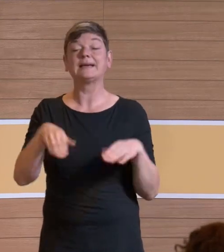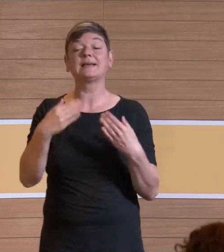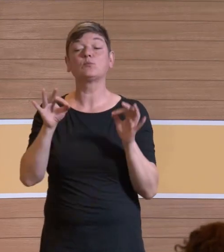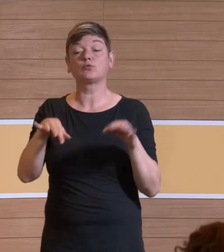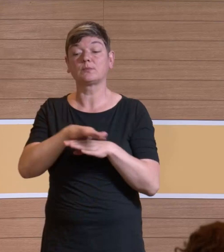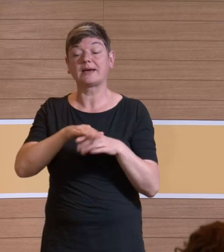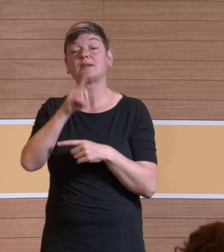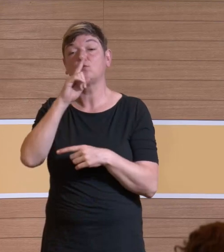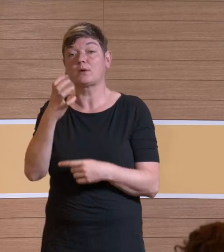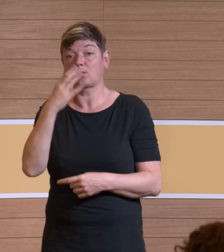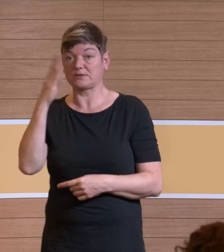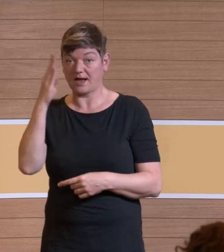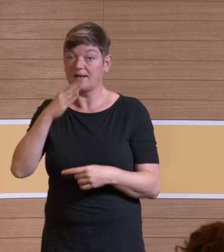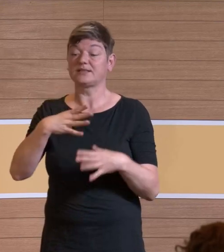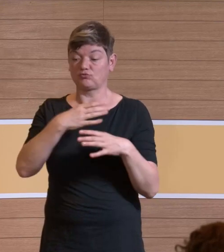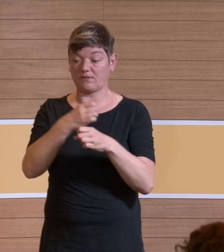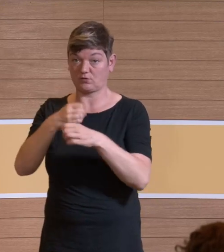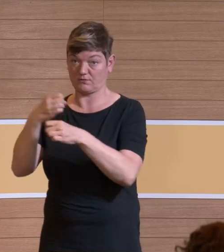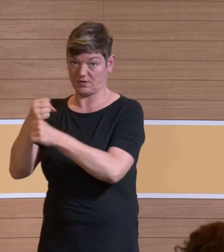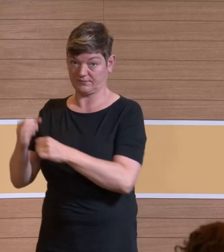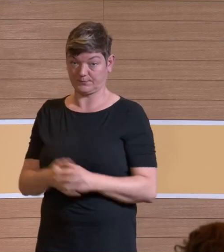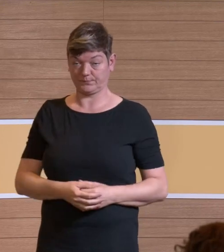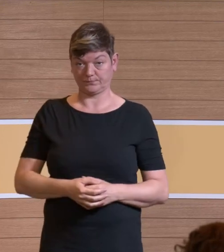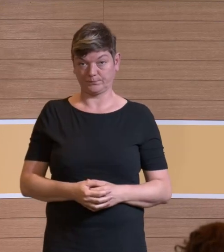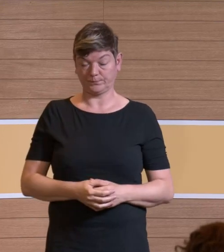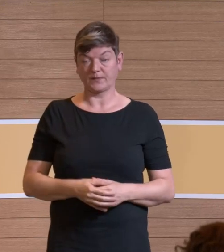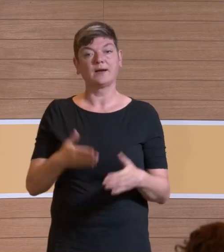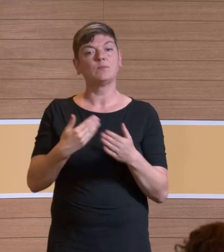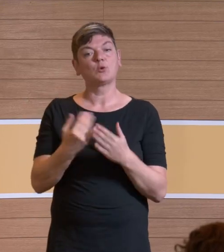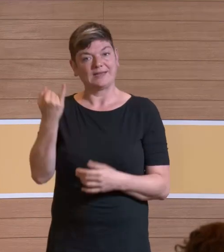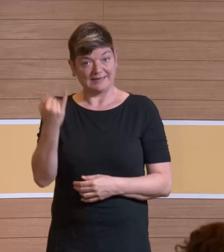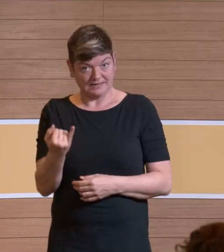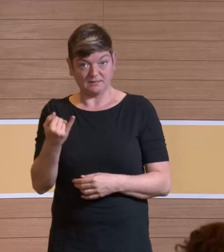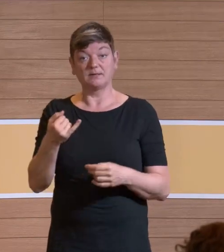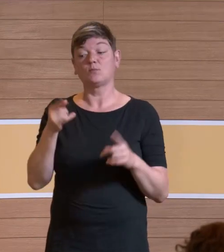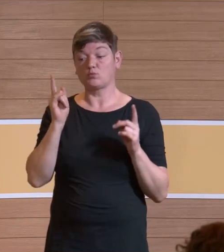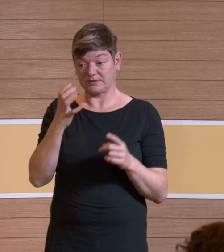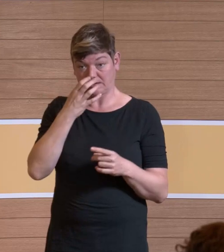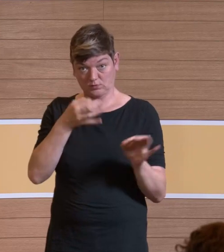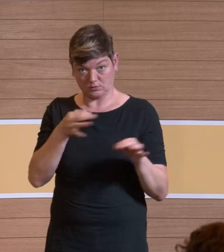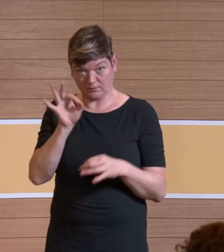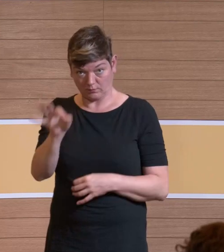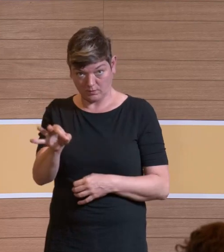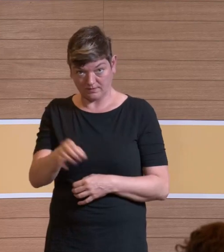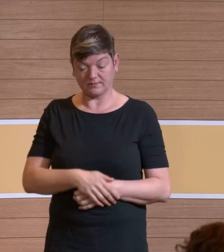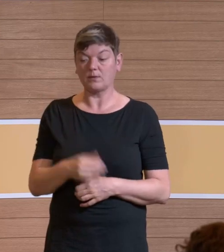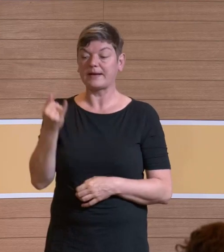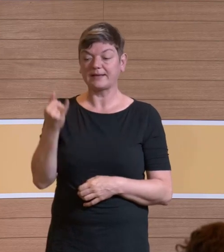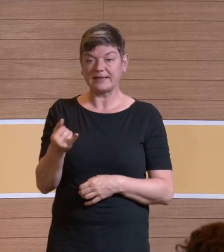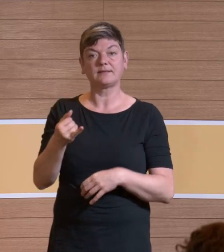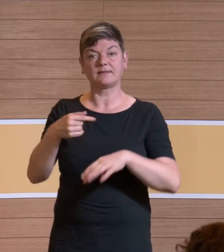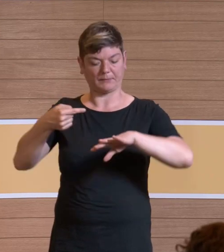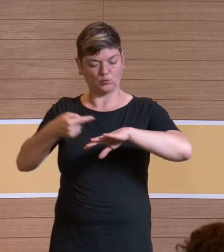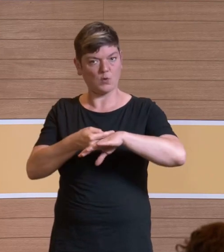Narkosegase erfüllen. Zum Beispiel, Sie haben ein Kind, bei dem Sie Narkose machen müssen. Und das Kind hat keinen